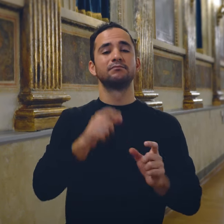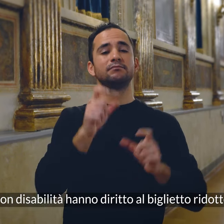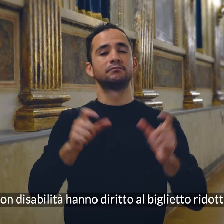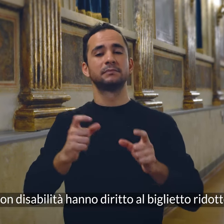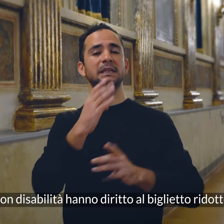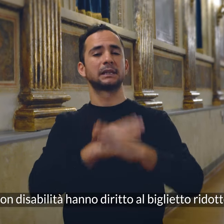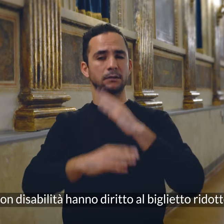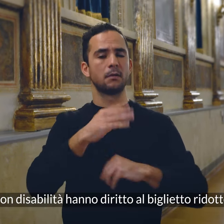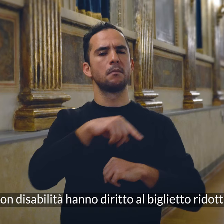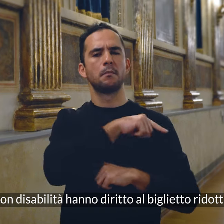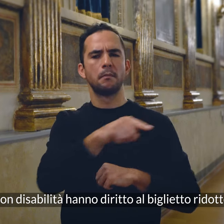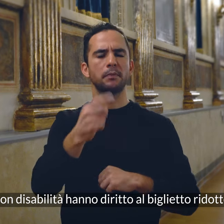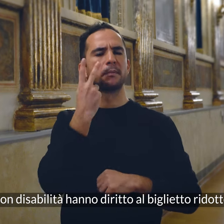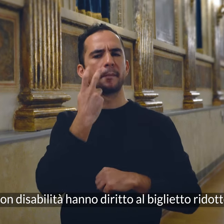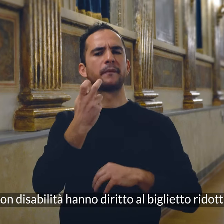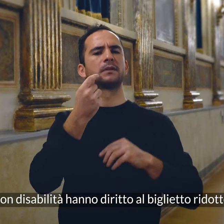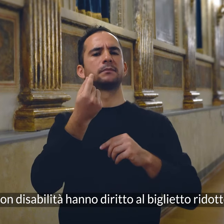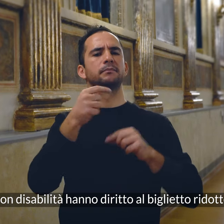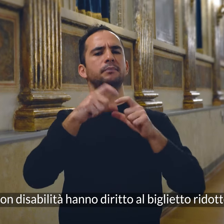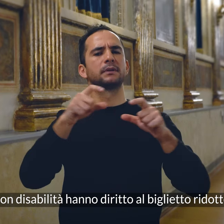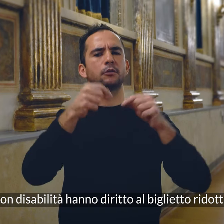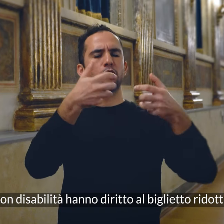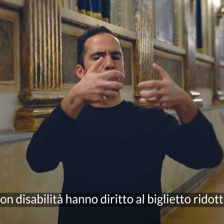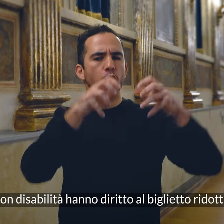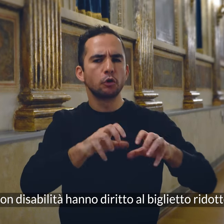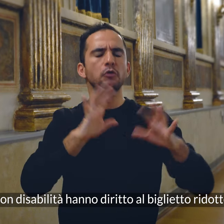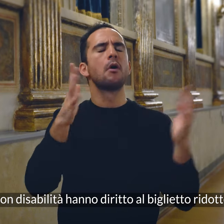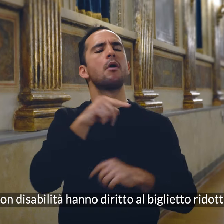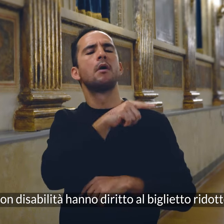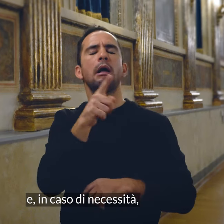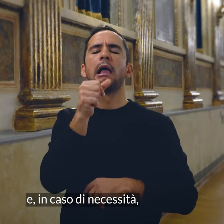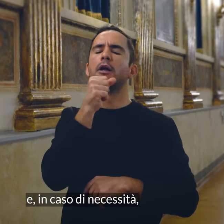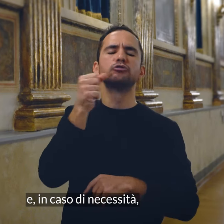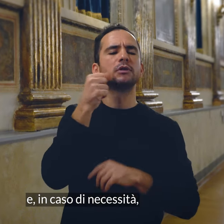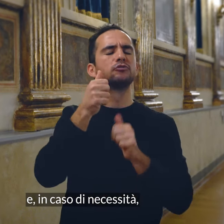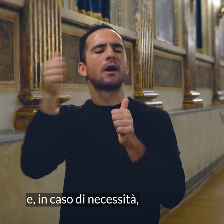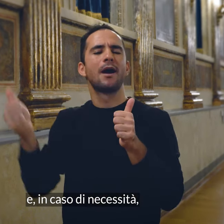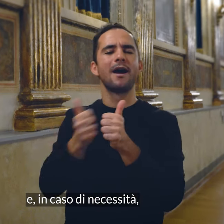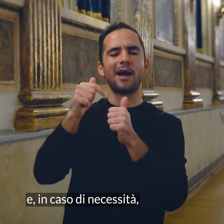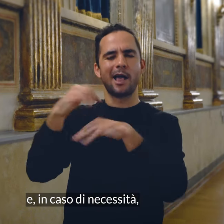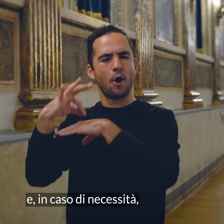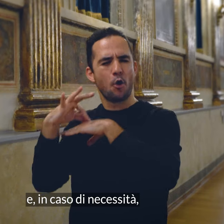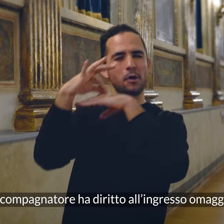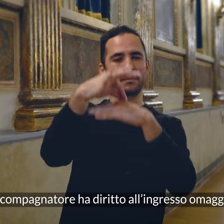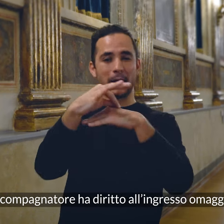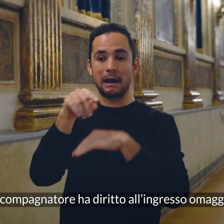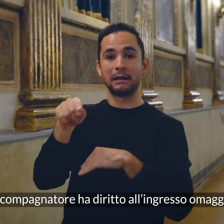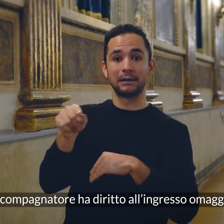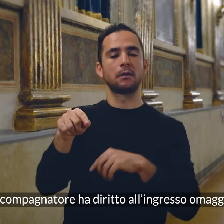Le persone con disabilità hanno diritto al biglietto ridotto e, in caso di necessità, l'eventuale accompagnatore